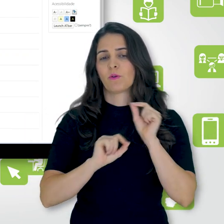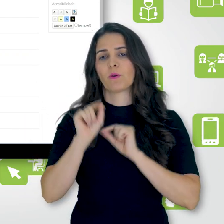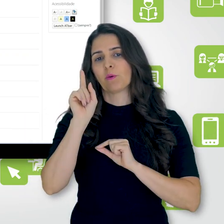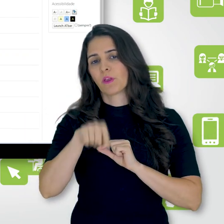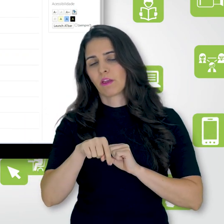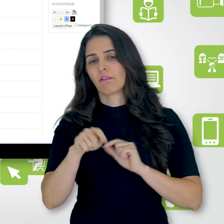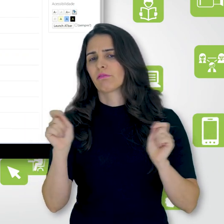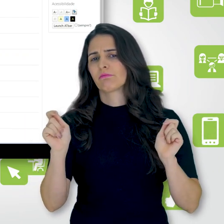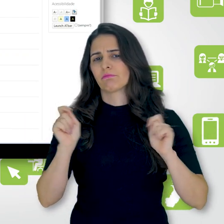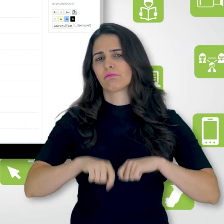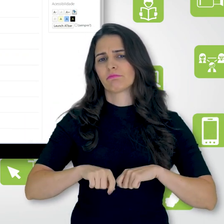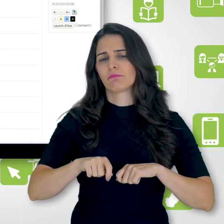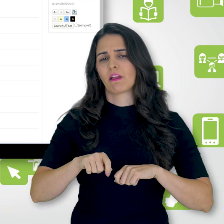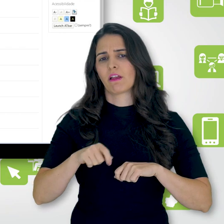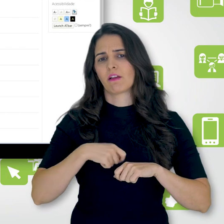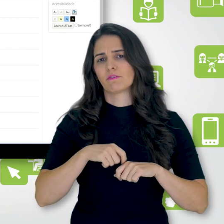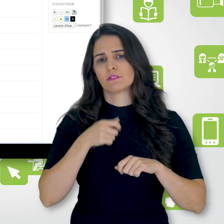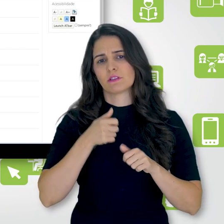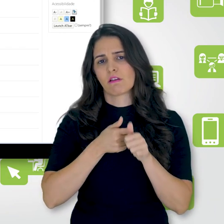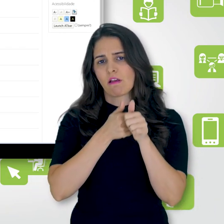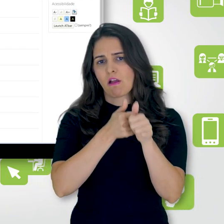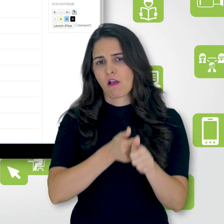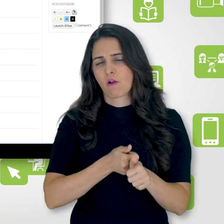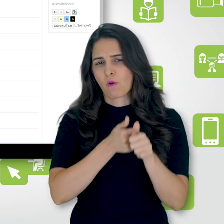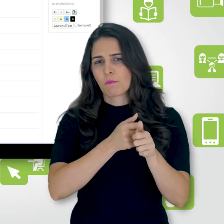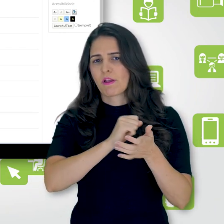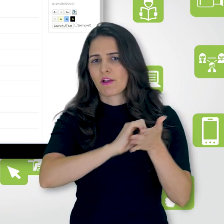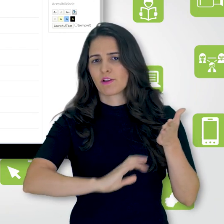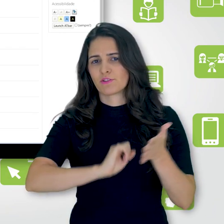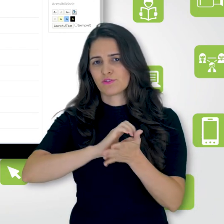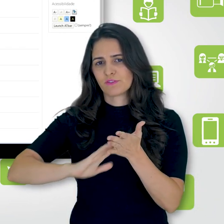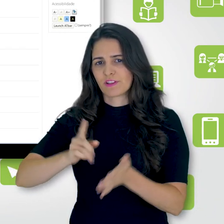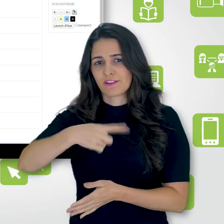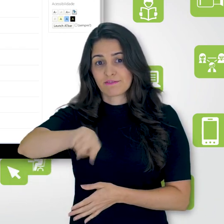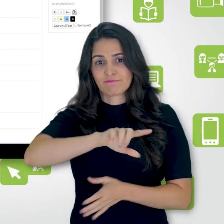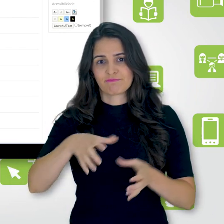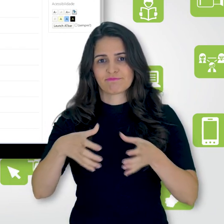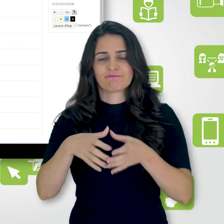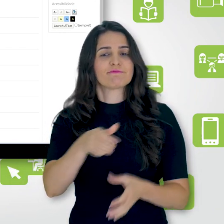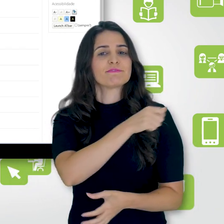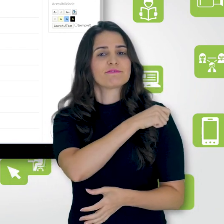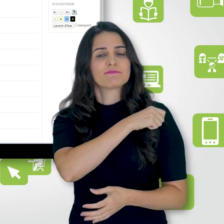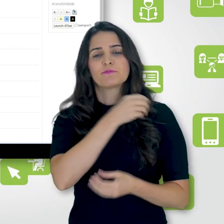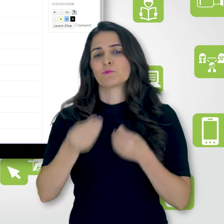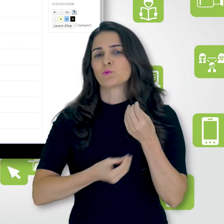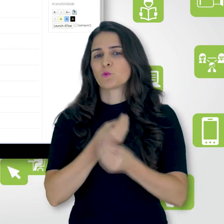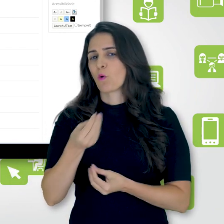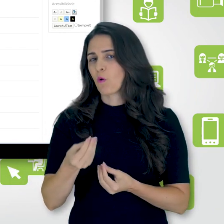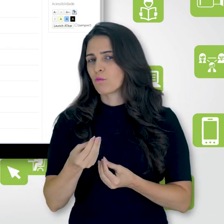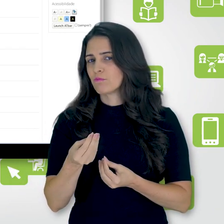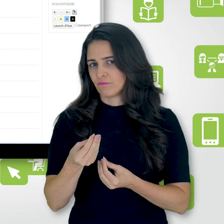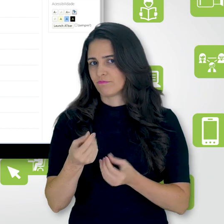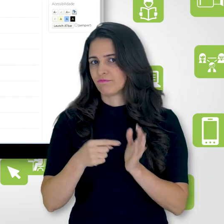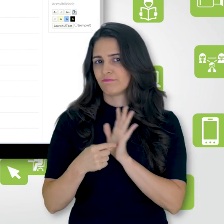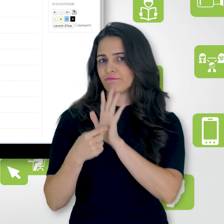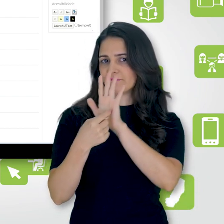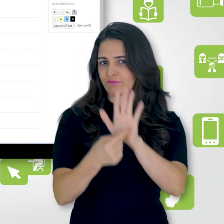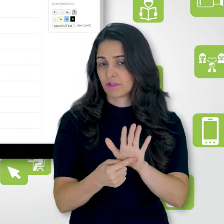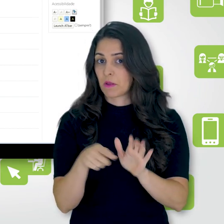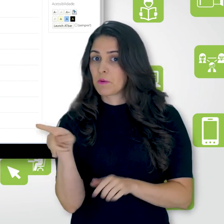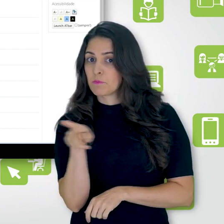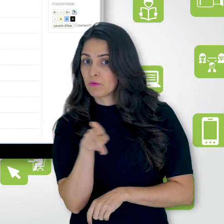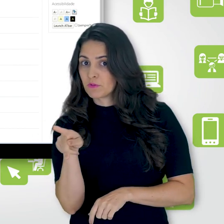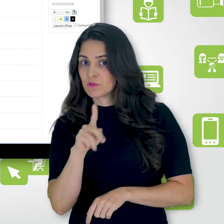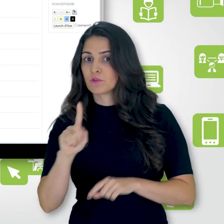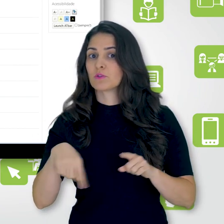que é a possibilidade de acompanhar as atividades realizadas pelos alunos de uma forma prática, tanto